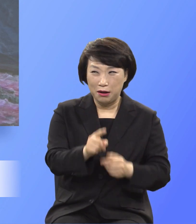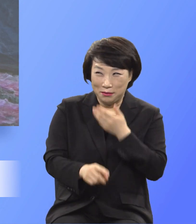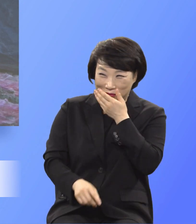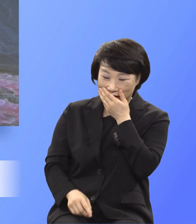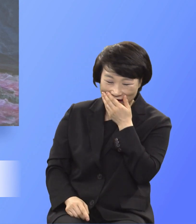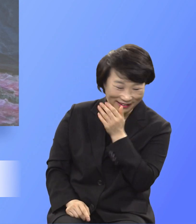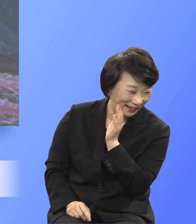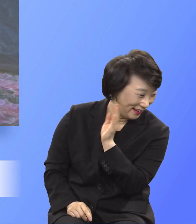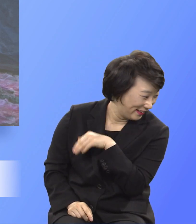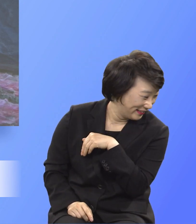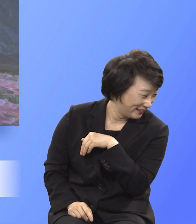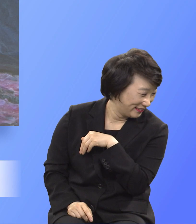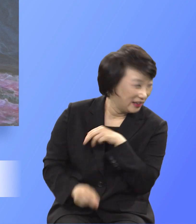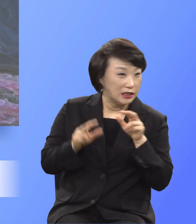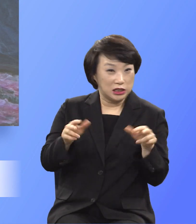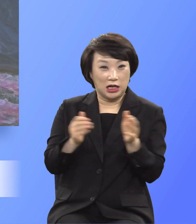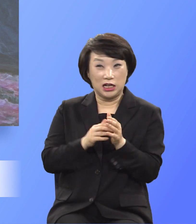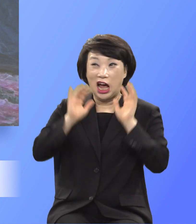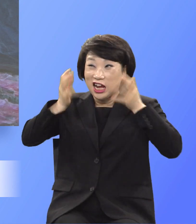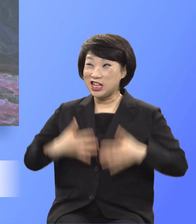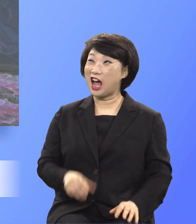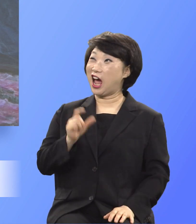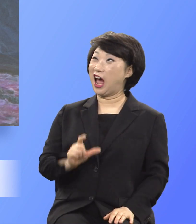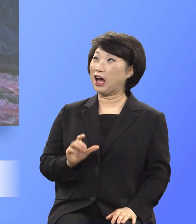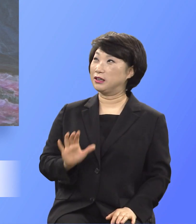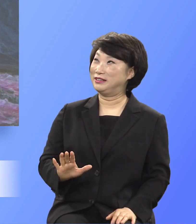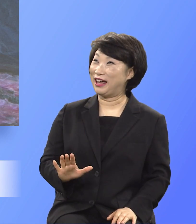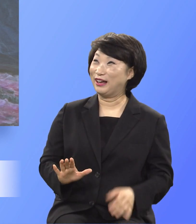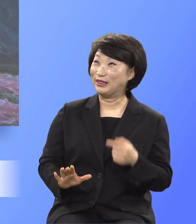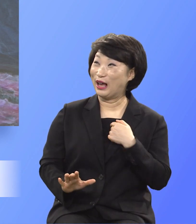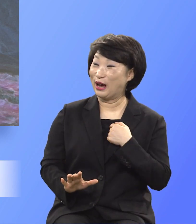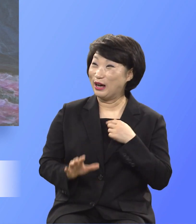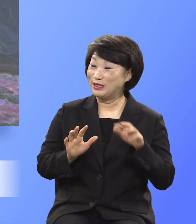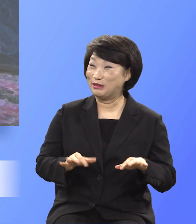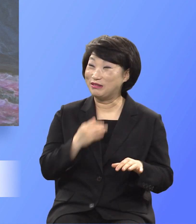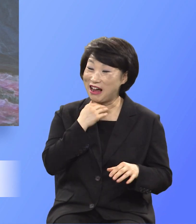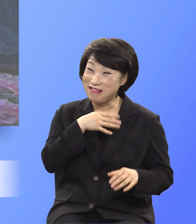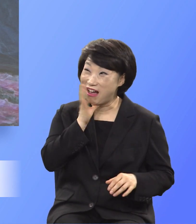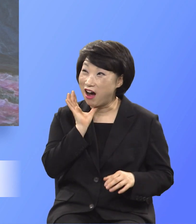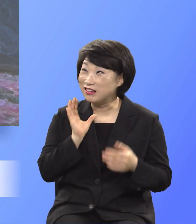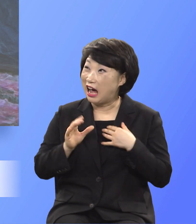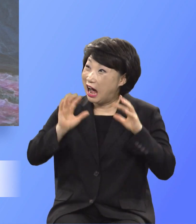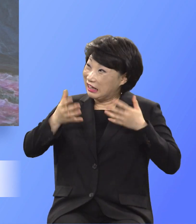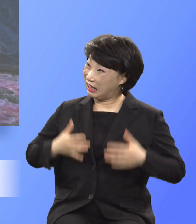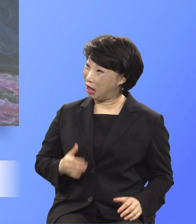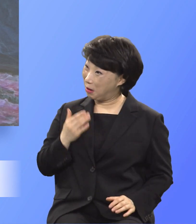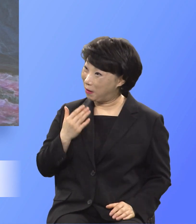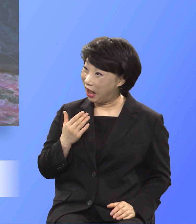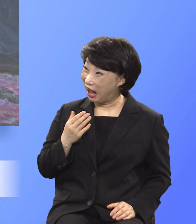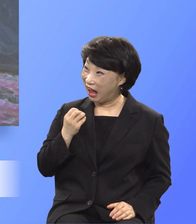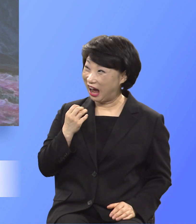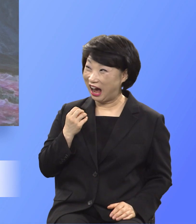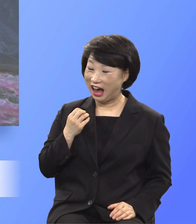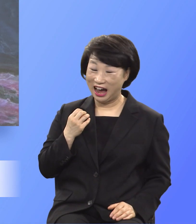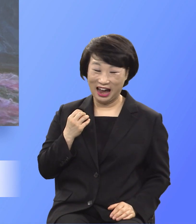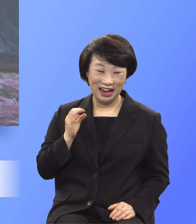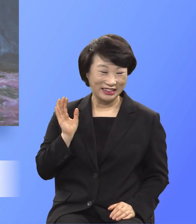아니 지금까지 못난 애기를 아니 지금 이 나이에 무슨 애기를 낳아 여기